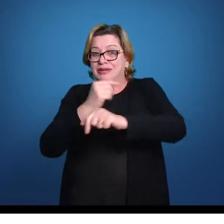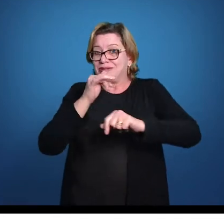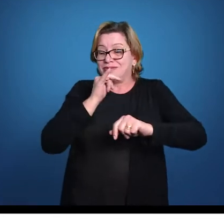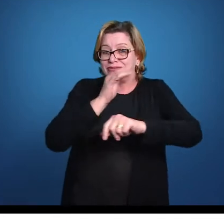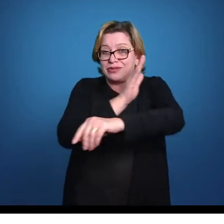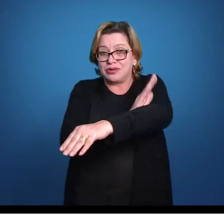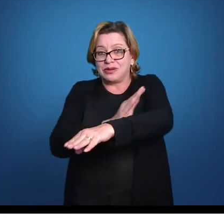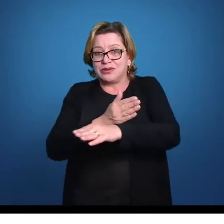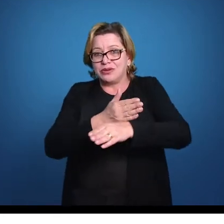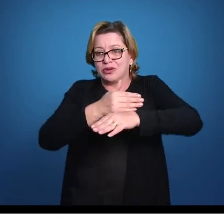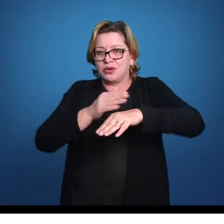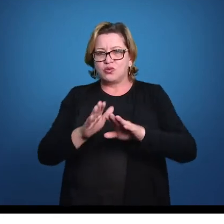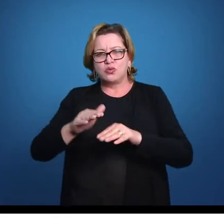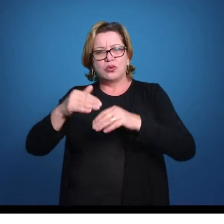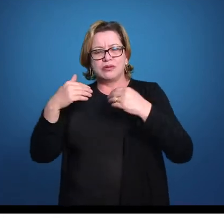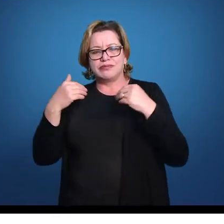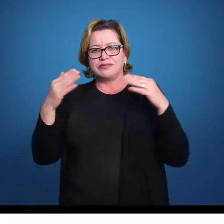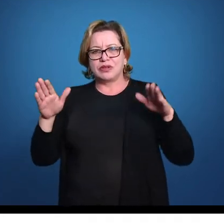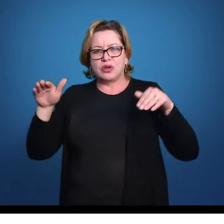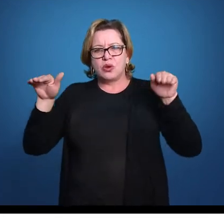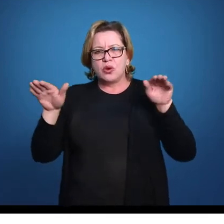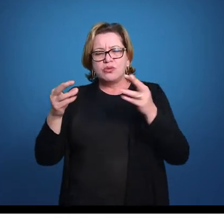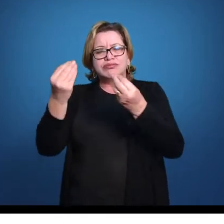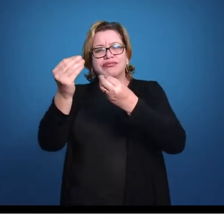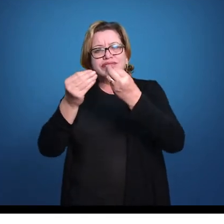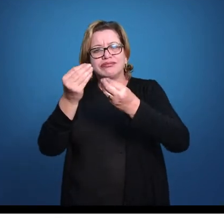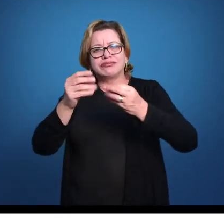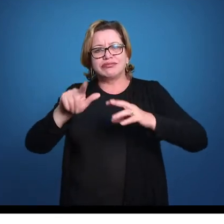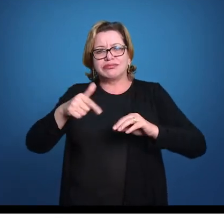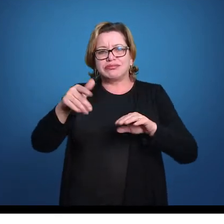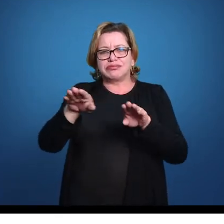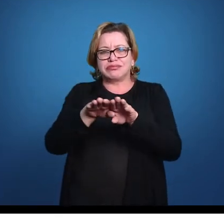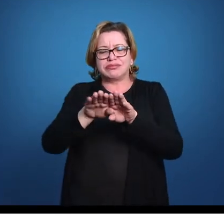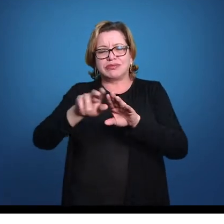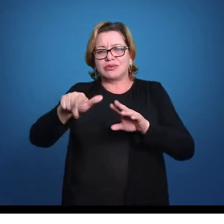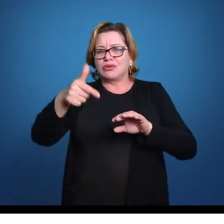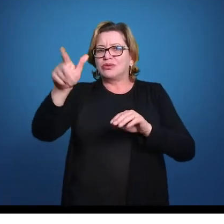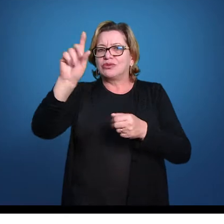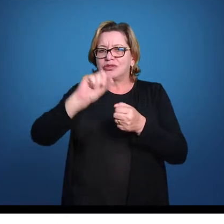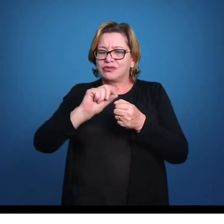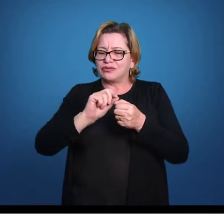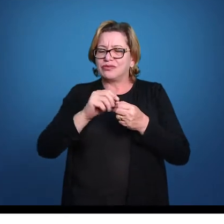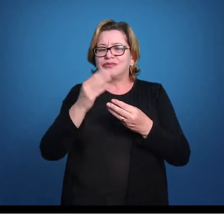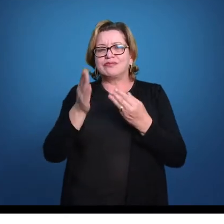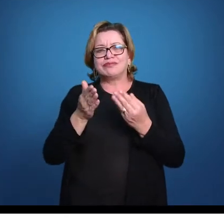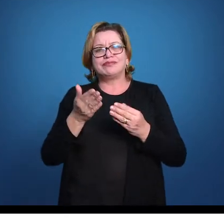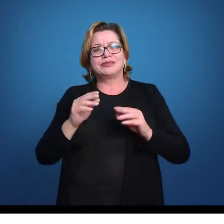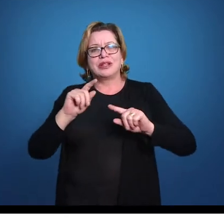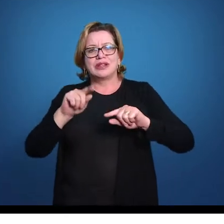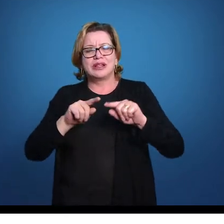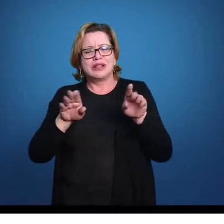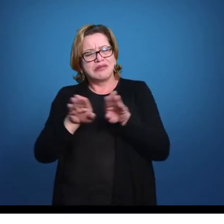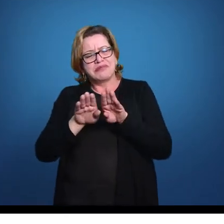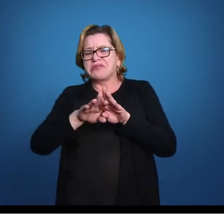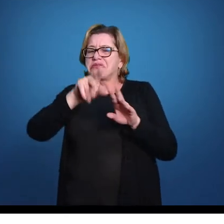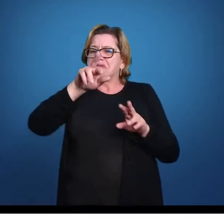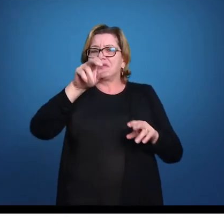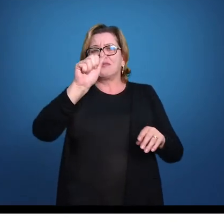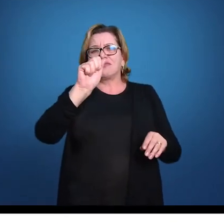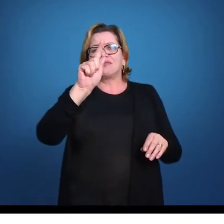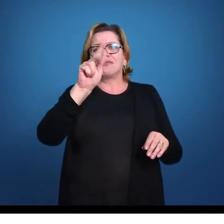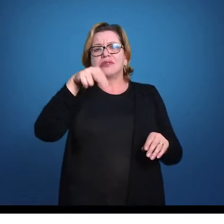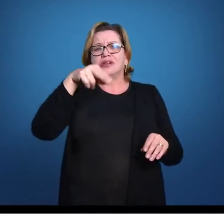movimentos laterais da coluna, né? Da cauda, assim como o ancestral já fazia, né? O cordado ancestral fazia, os agnatos faziam,